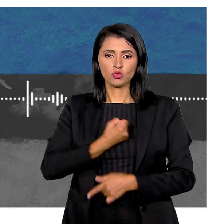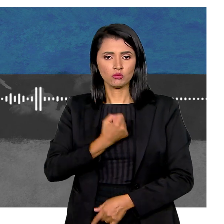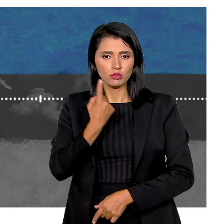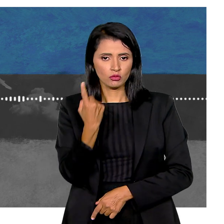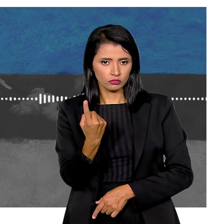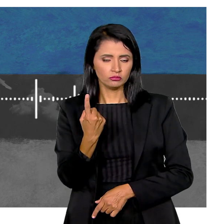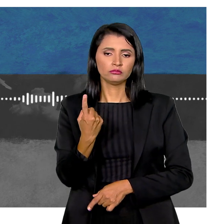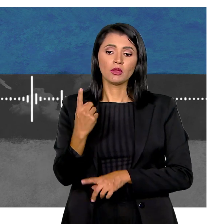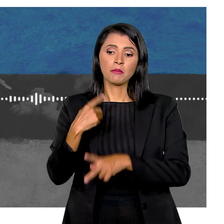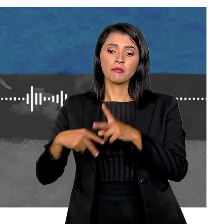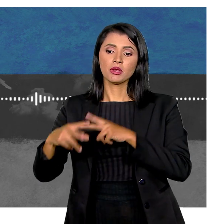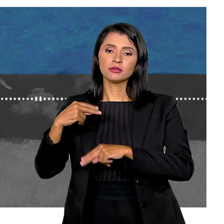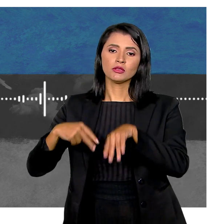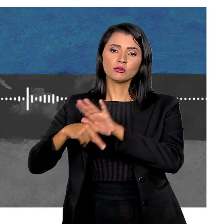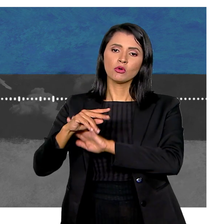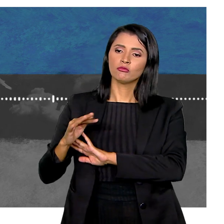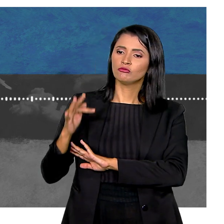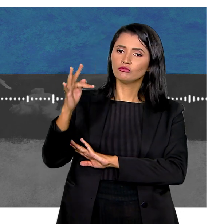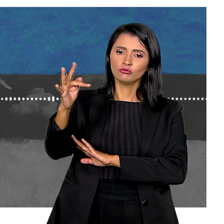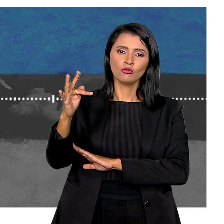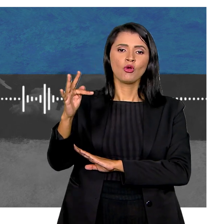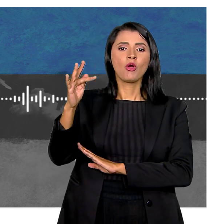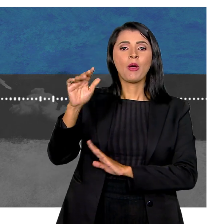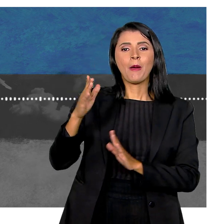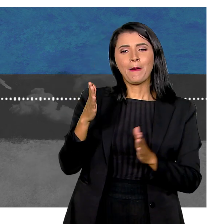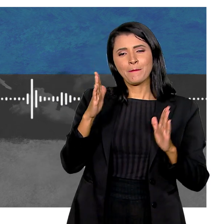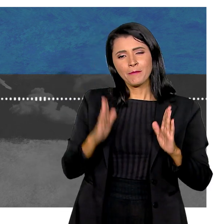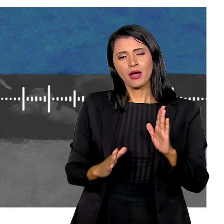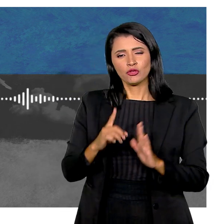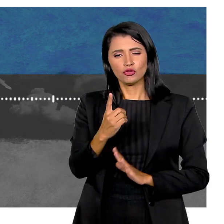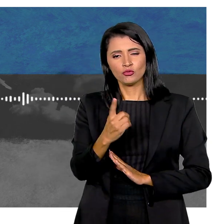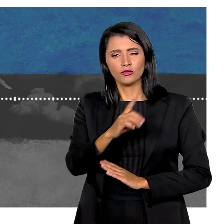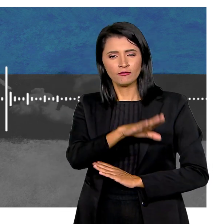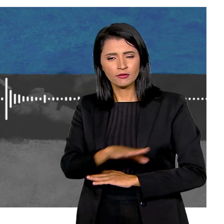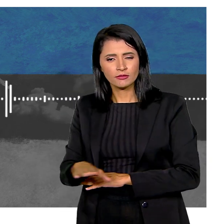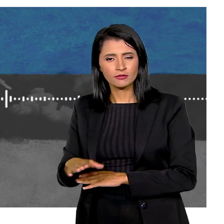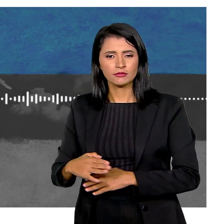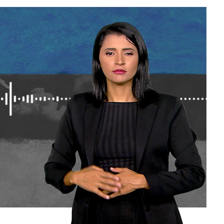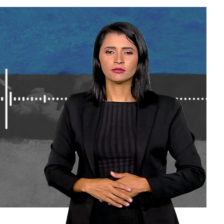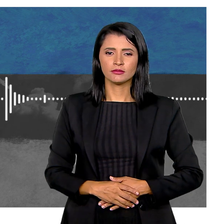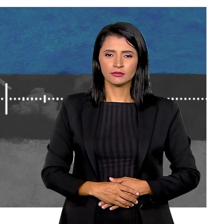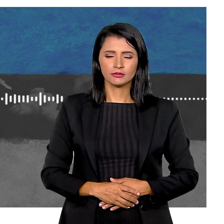Episódio 1 Presente do futuro Parte 1 Infância